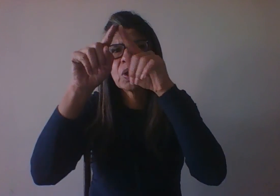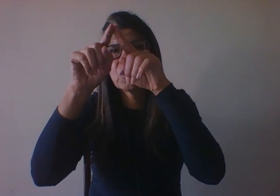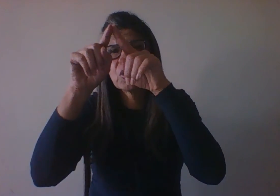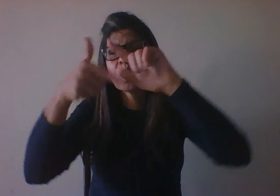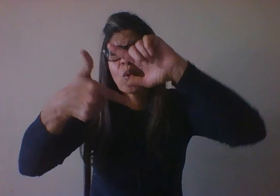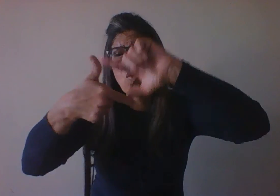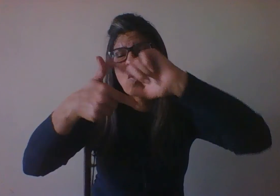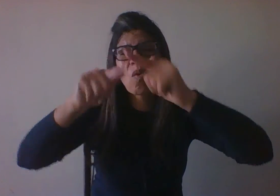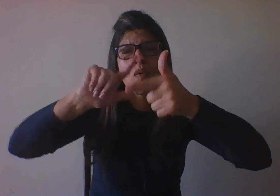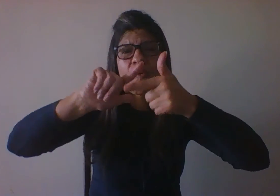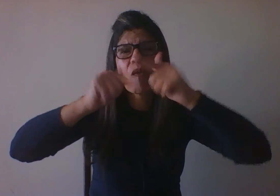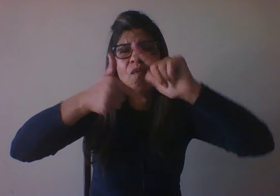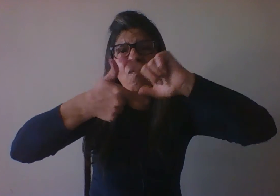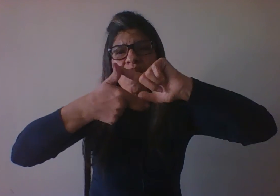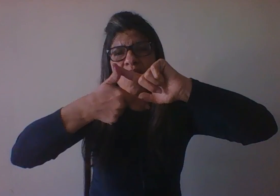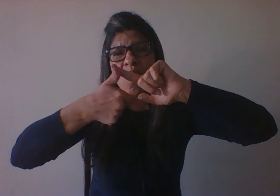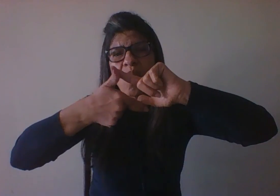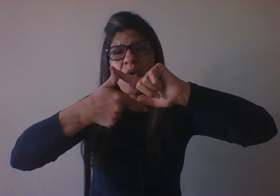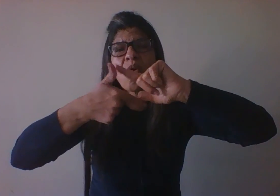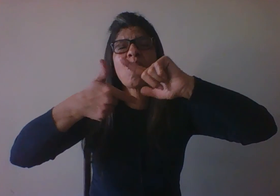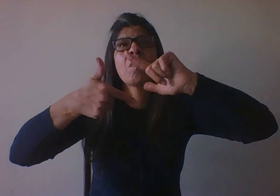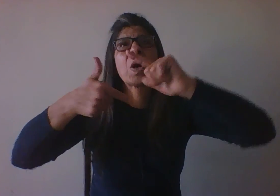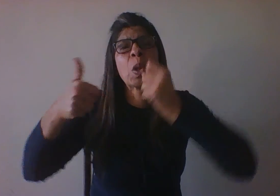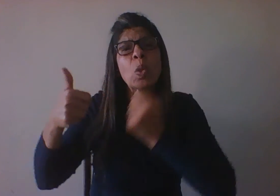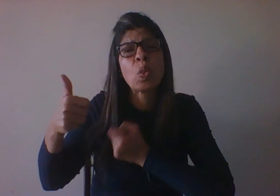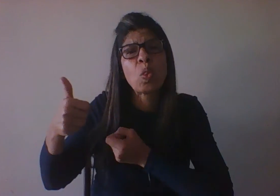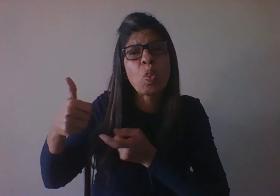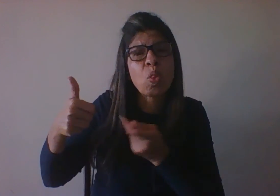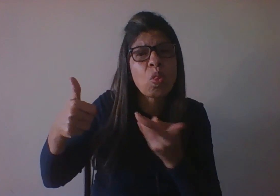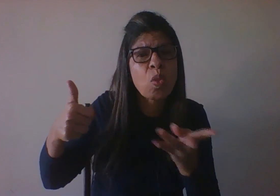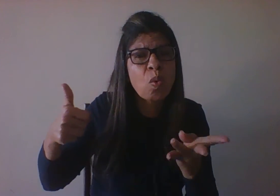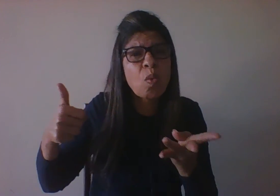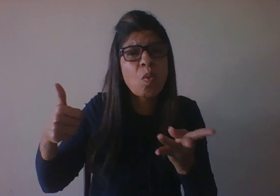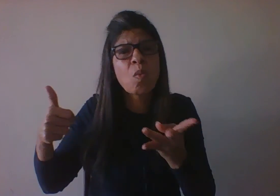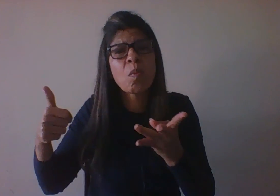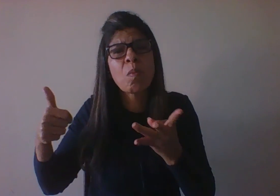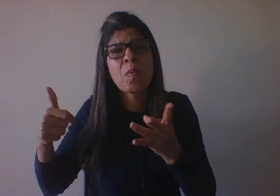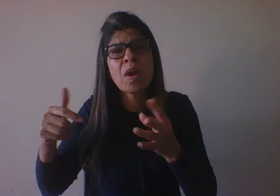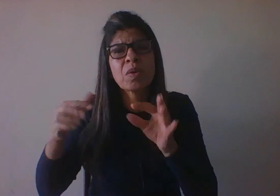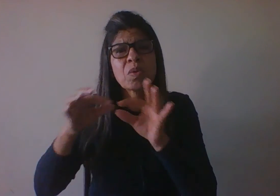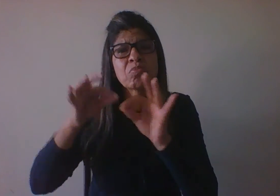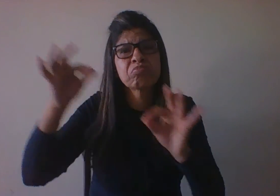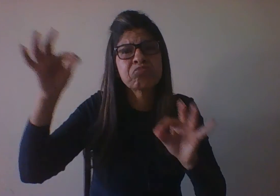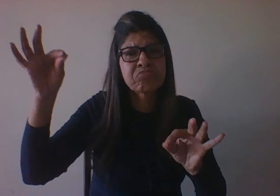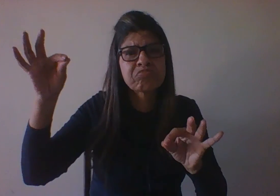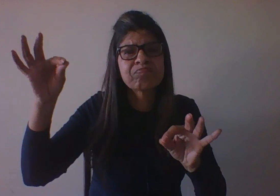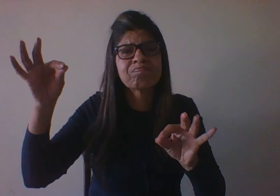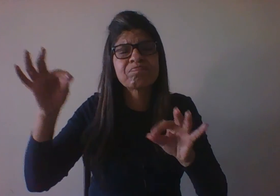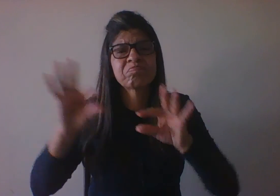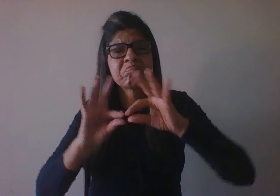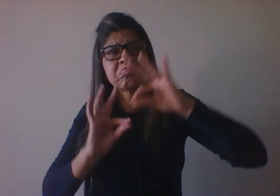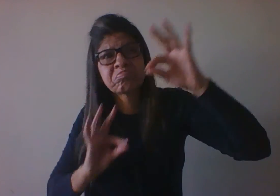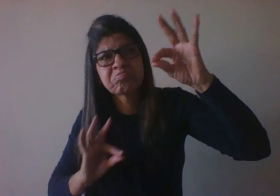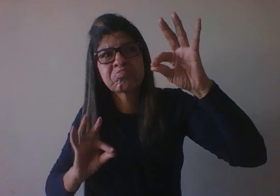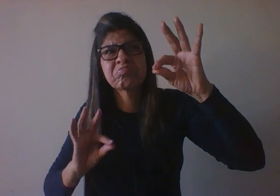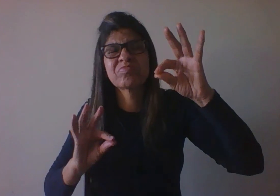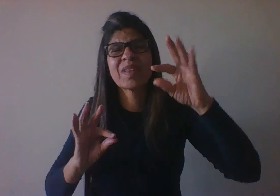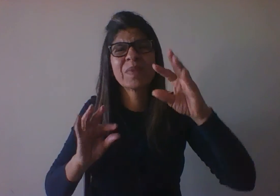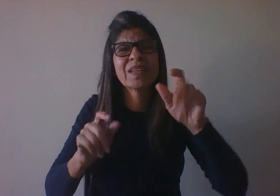mas ainda não consegue lidar com isso de maneira muito clara, muito precisa, muito exata, mas ela já começa a